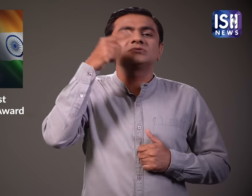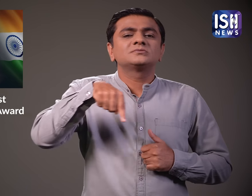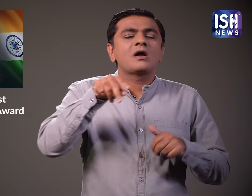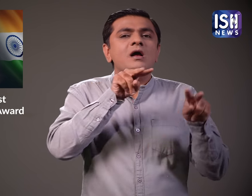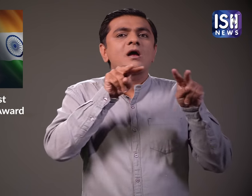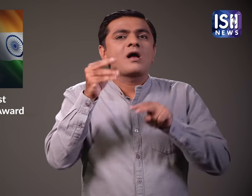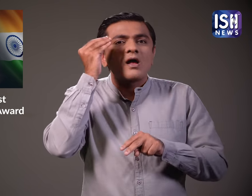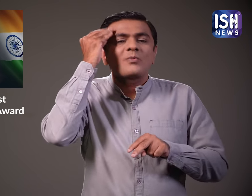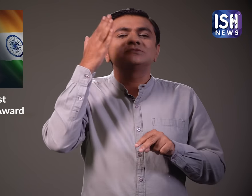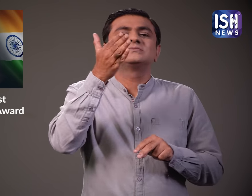जागुकता के लिए है